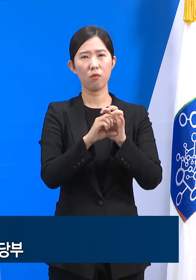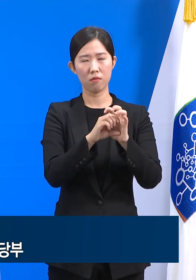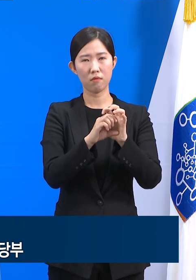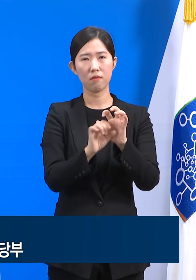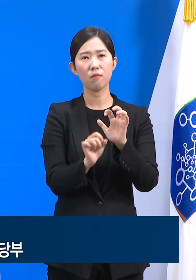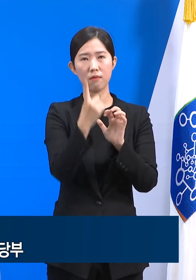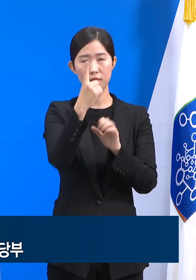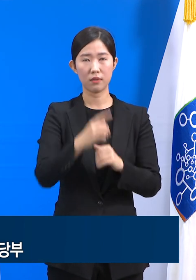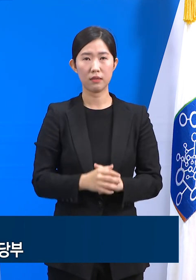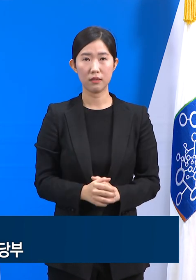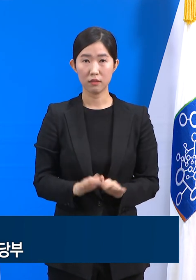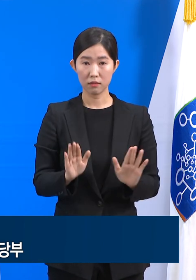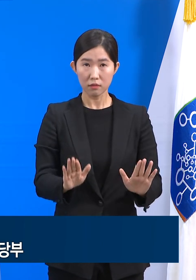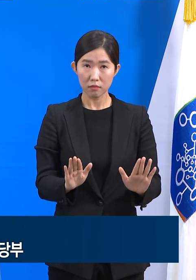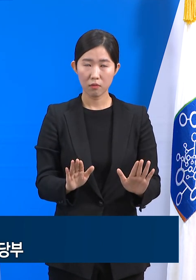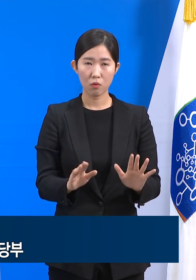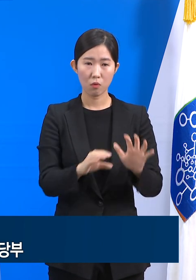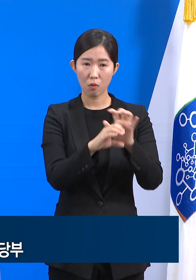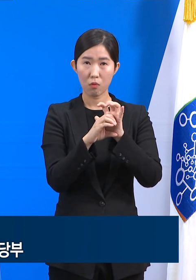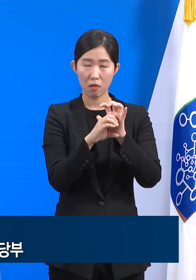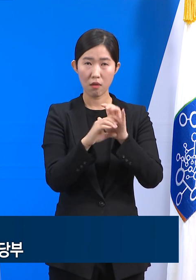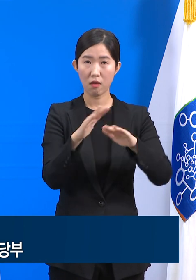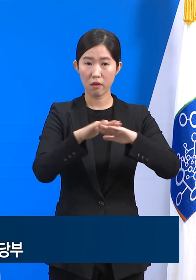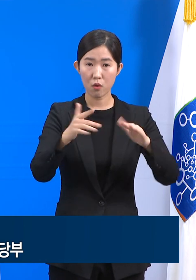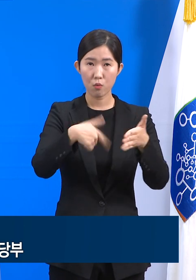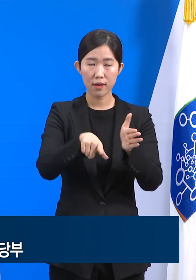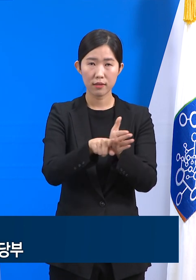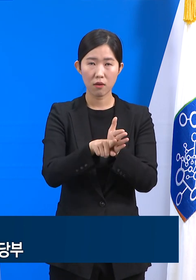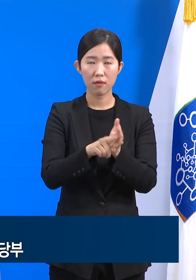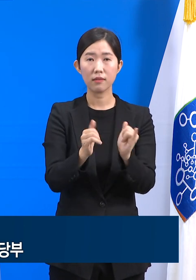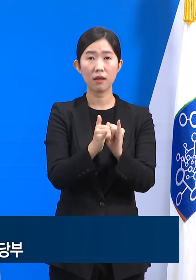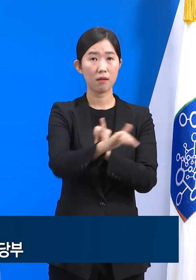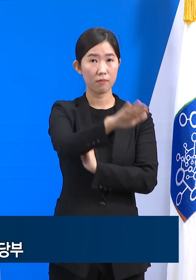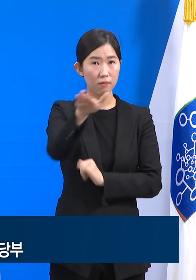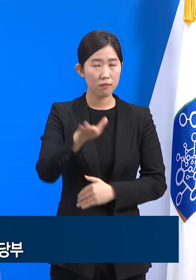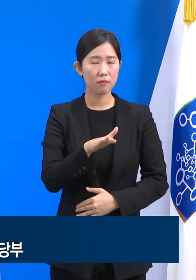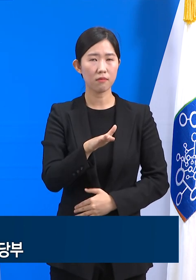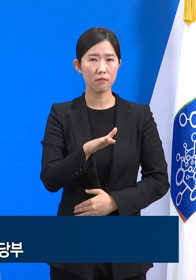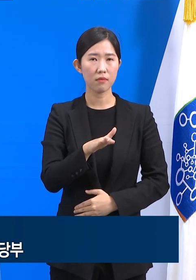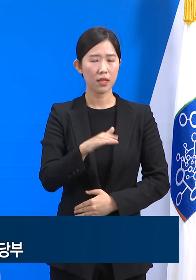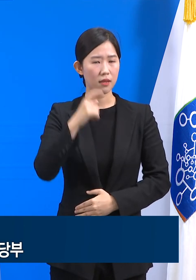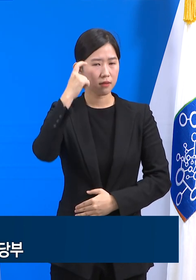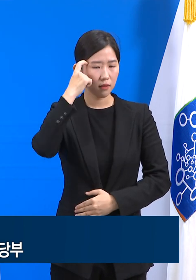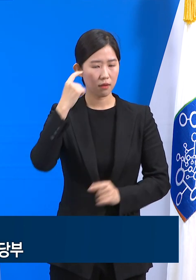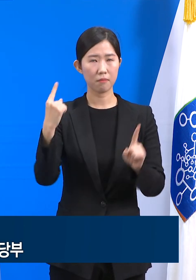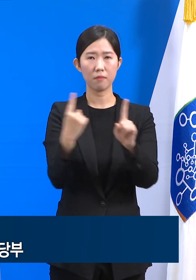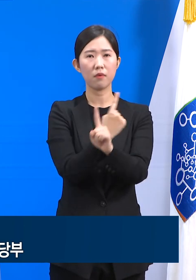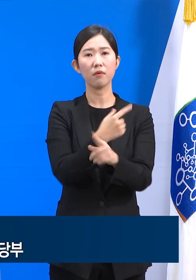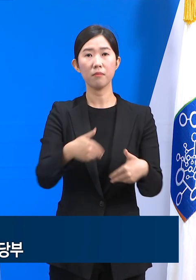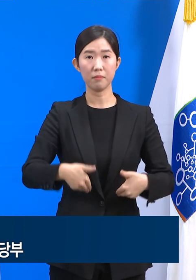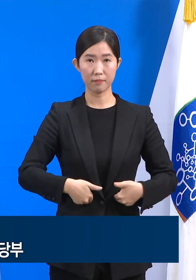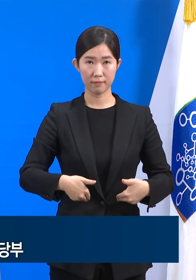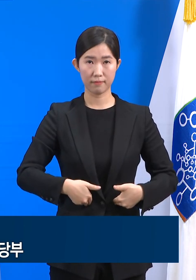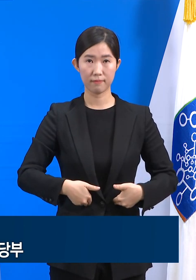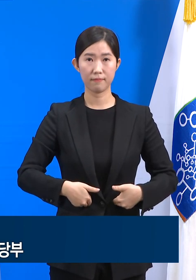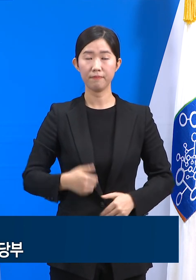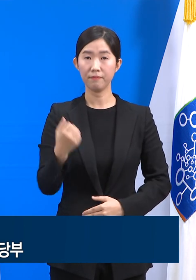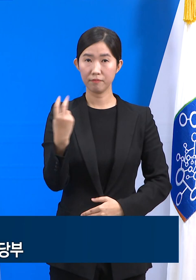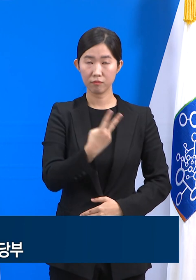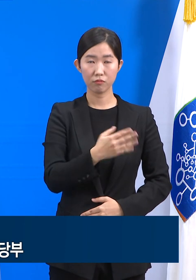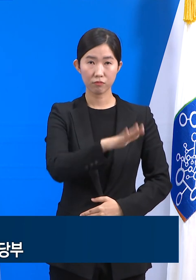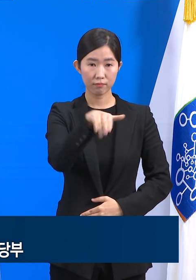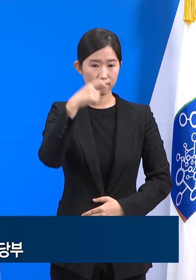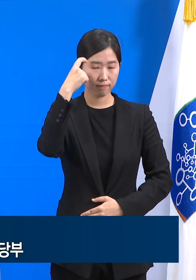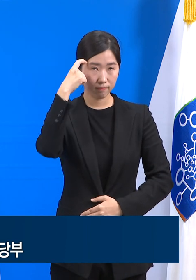이 모순을 없애는 것은 공동체 구성원들의 인식이 변화되어야 가능한 것이고 이런 우리들의 인식